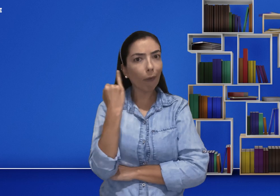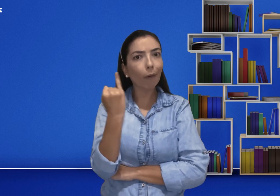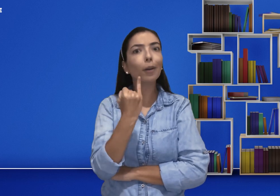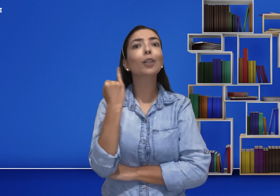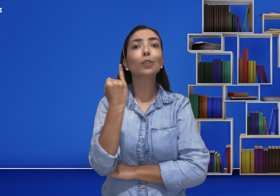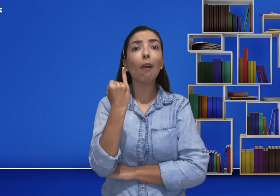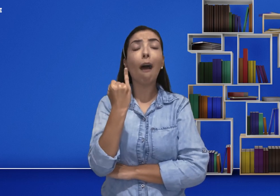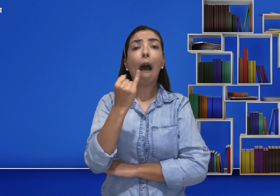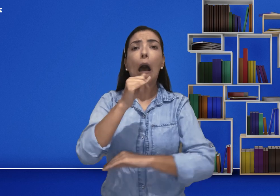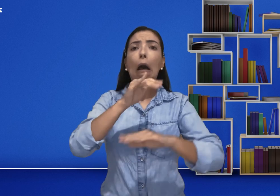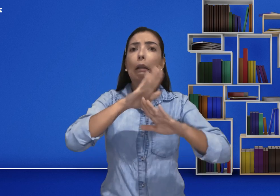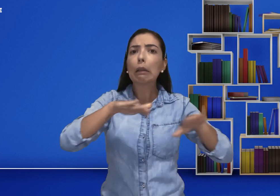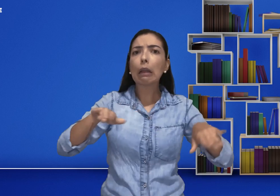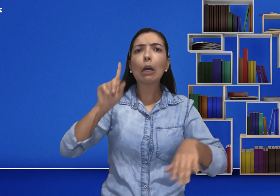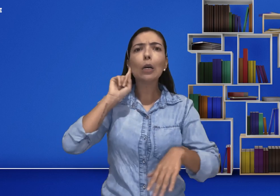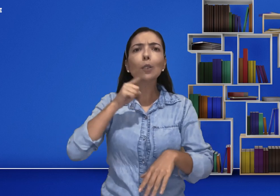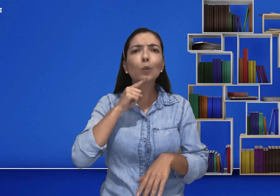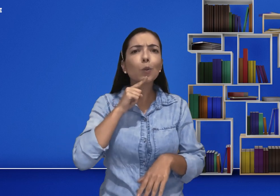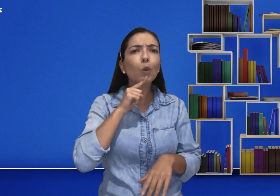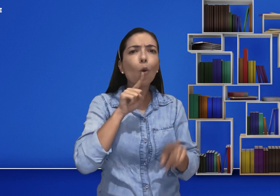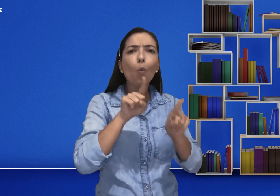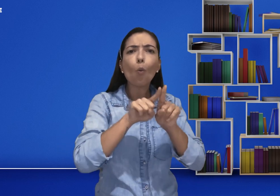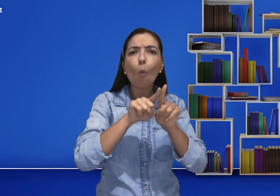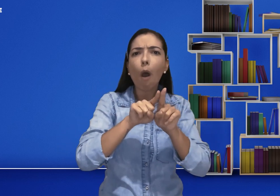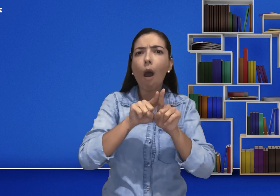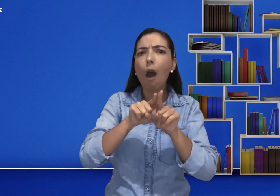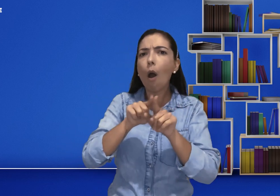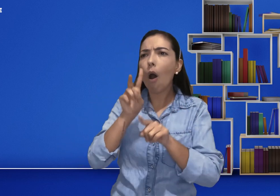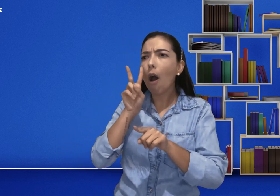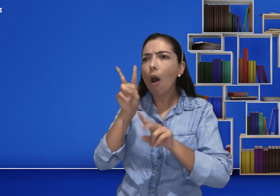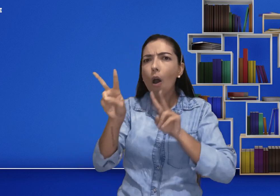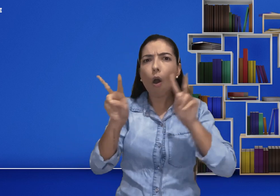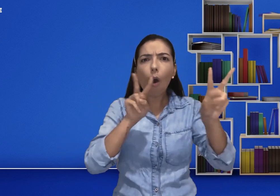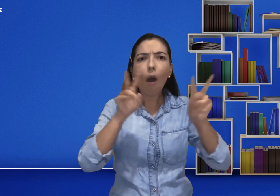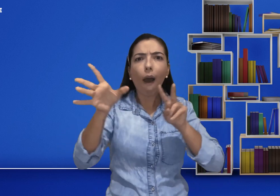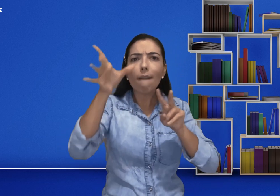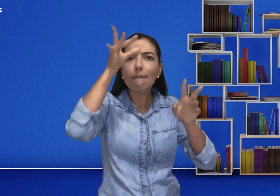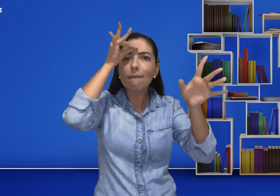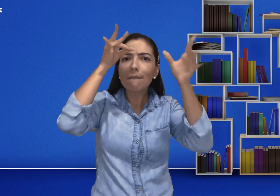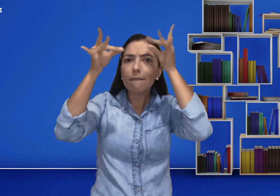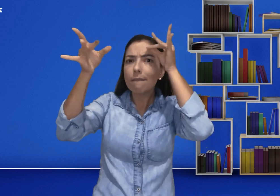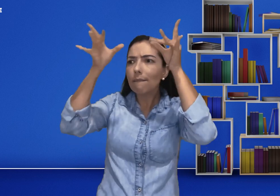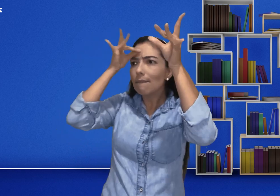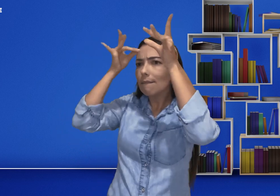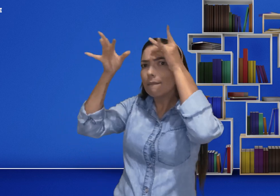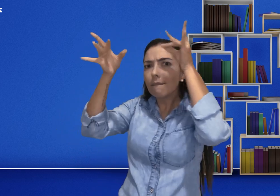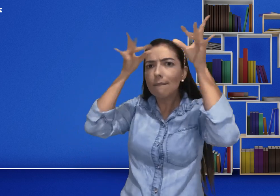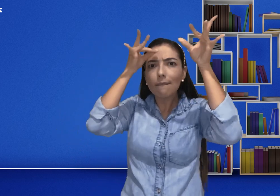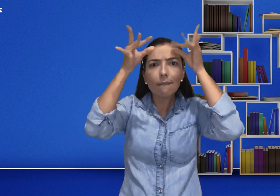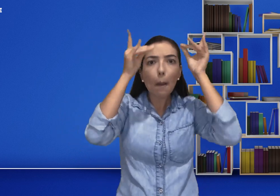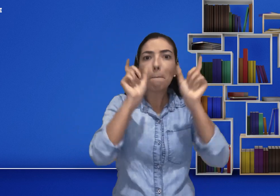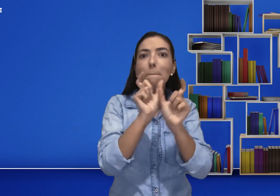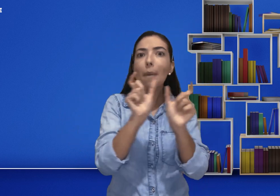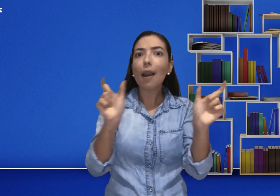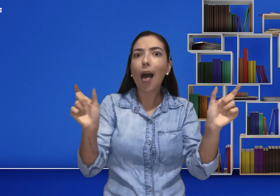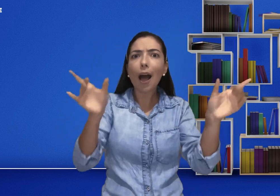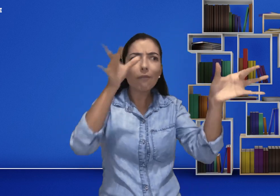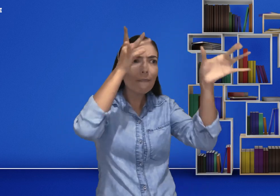criança surda vai visualizar tudo isso e vai começar a decorar as palavras de cada móvel.